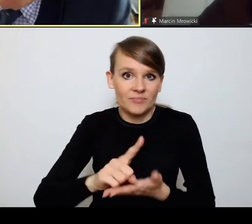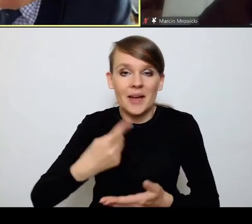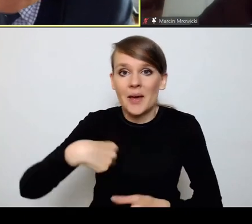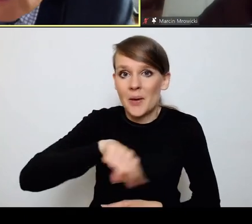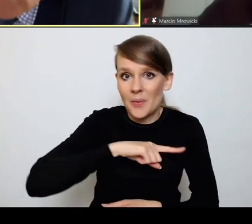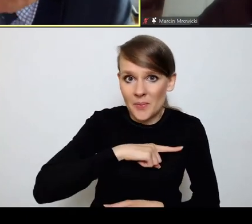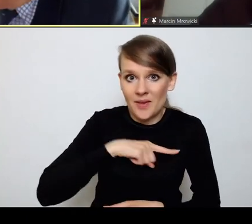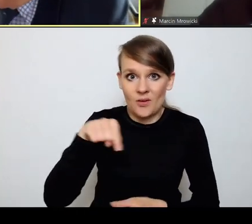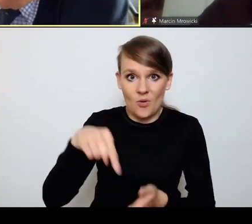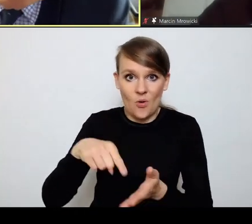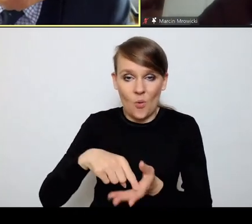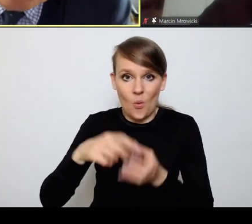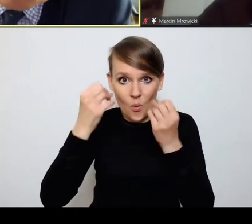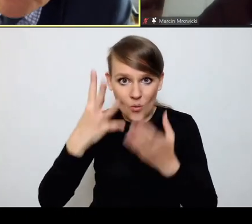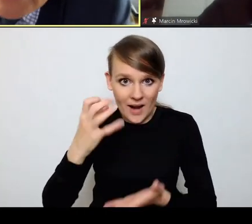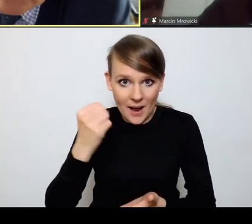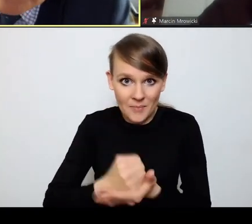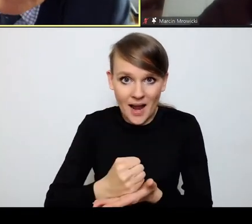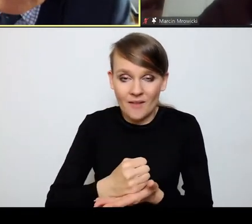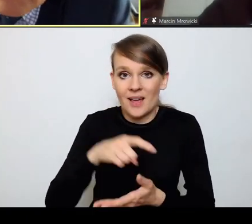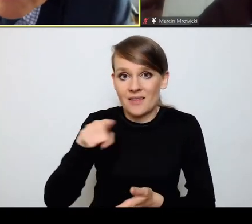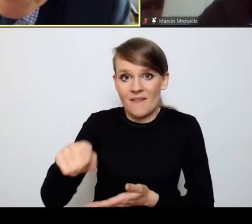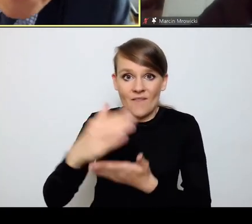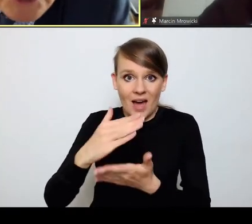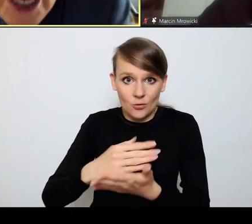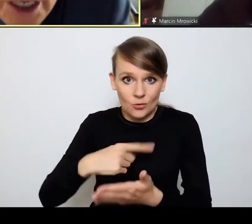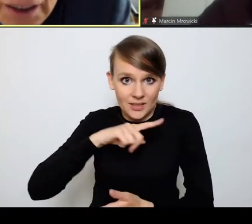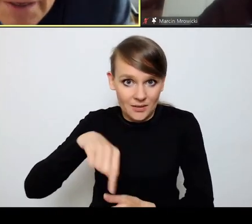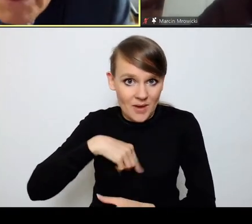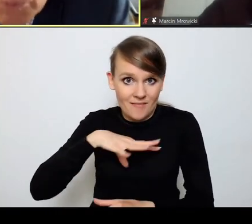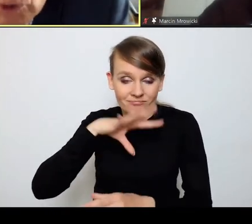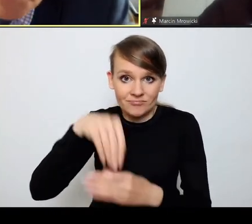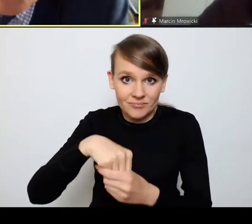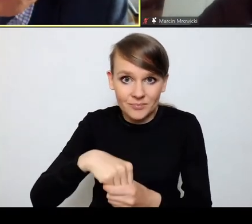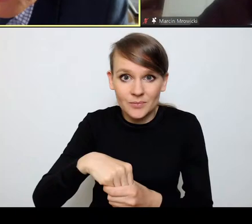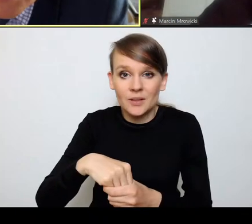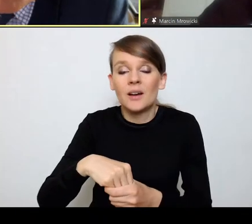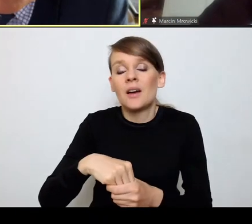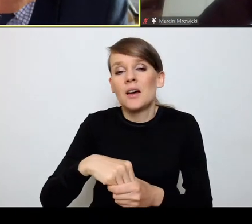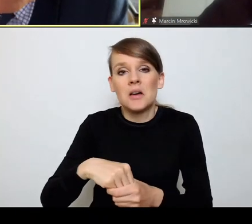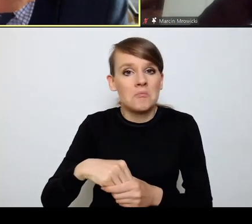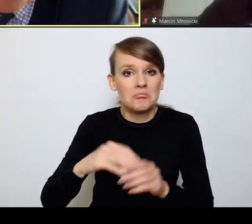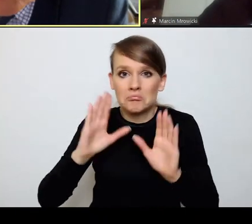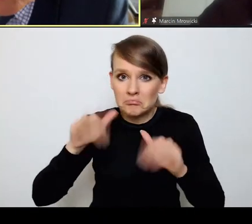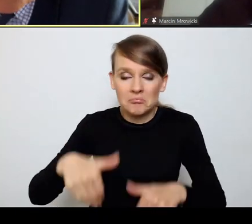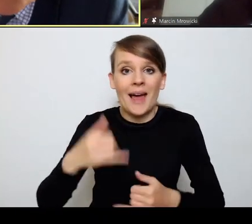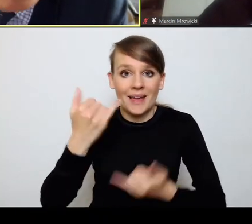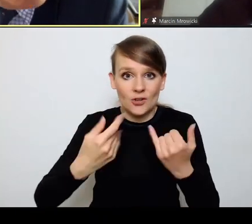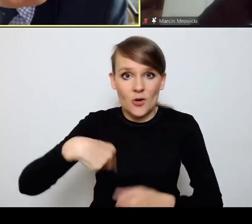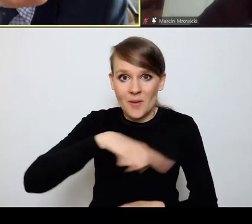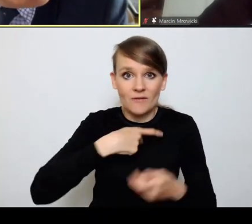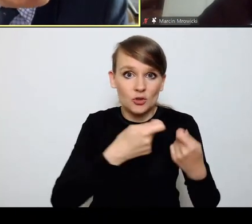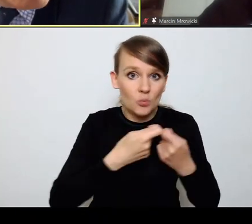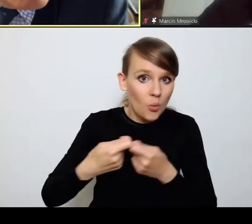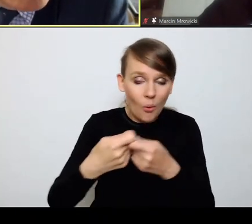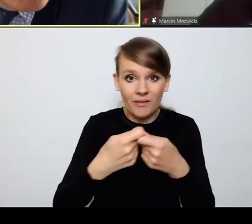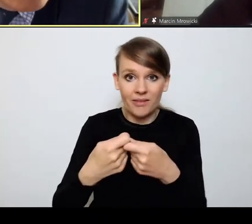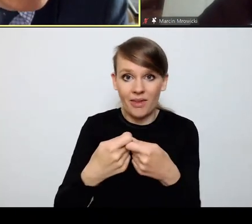prawnej, to, że wyrośli w takich innych wolunkach, przestaje odgrywać rolę. Jeżeli wspólnie postrzegamy to, co robimy